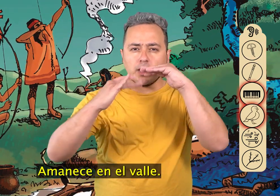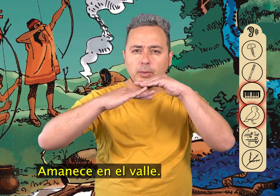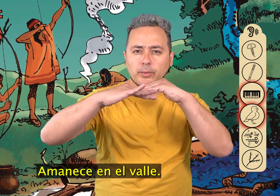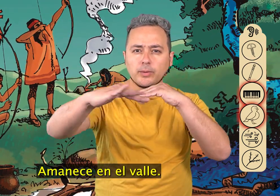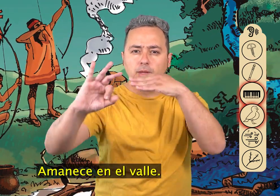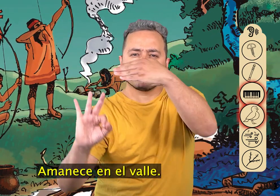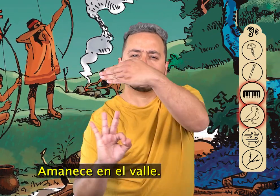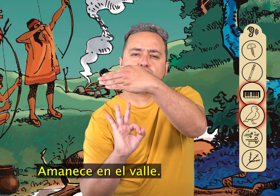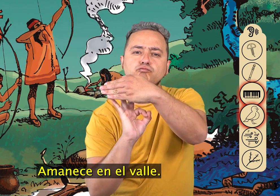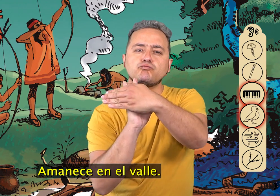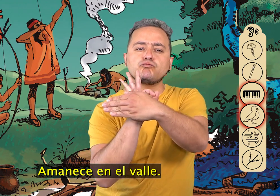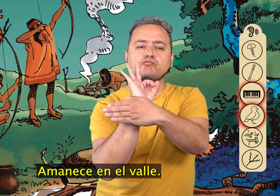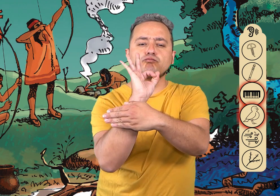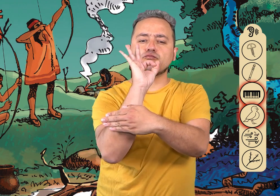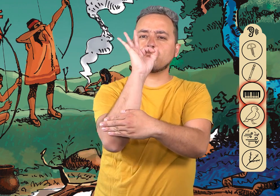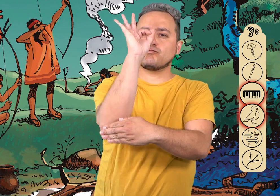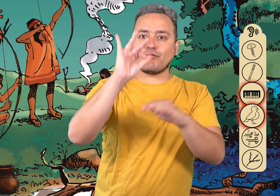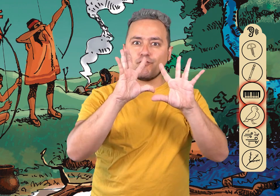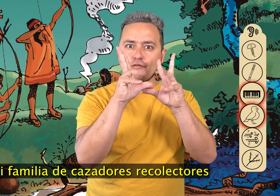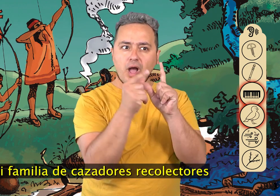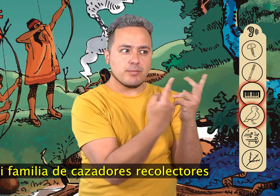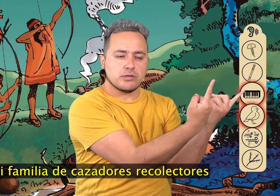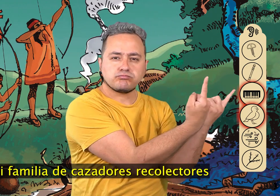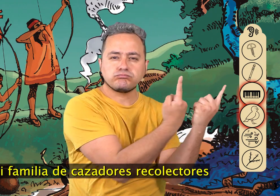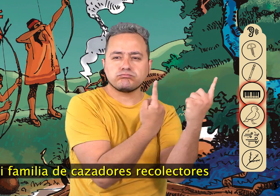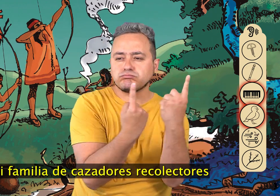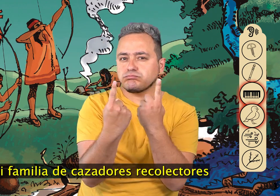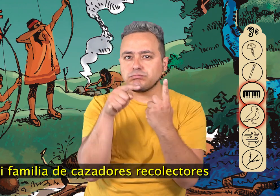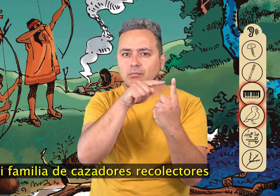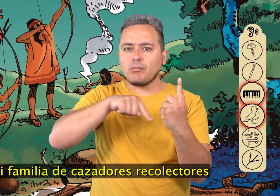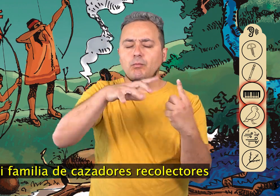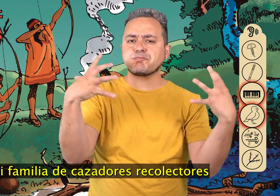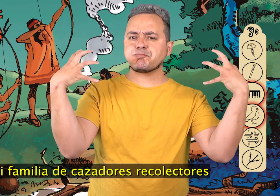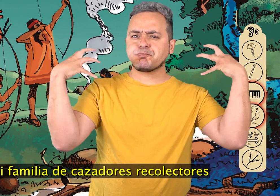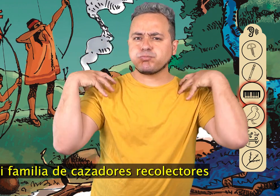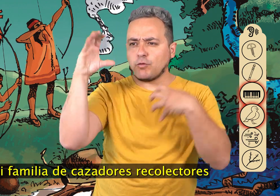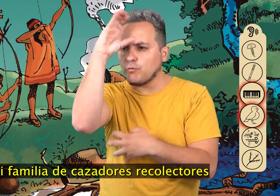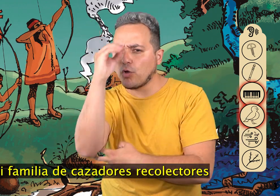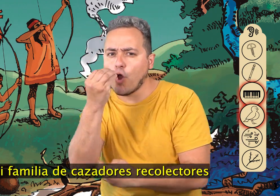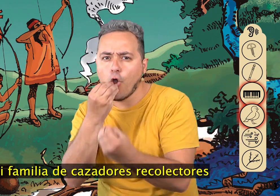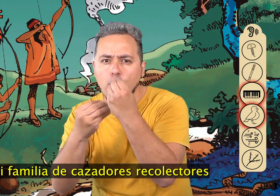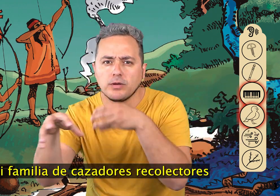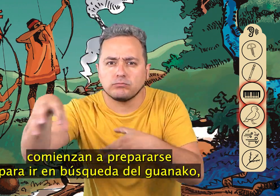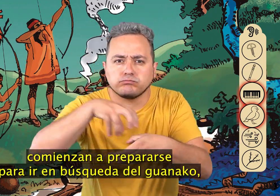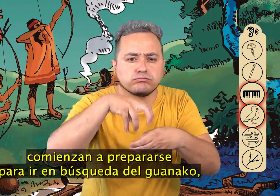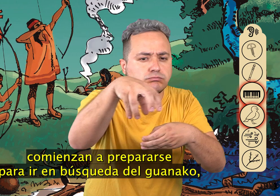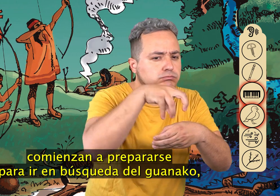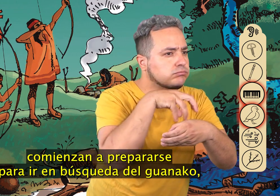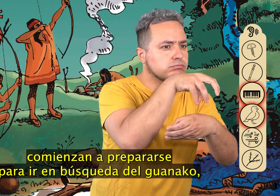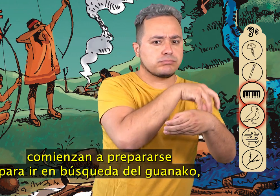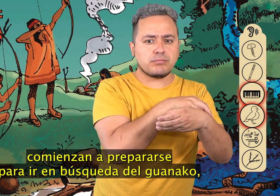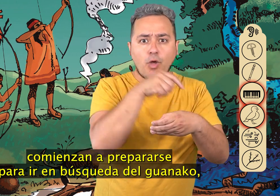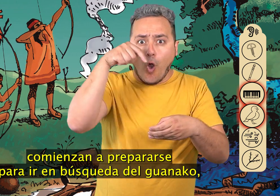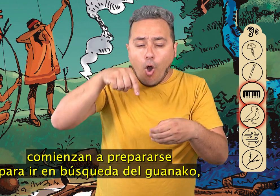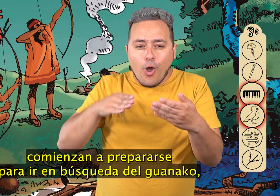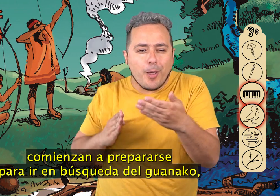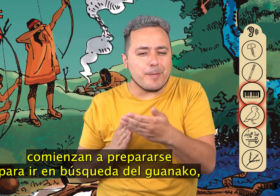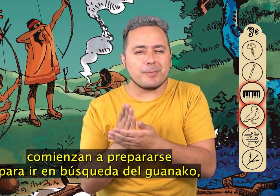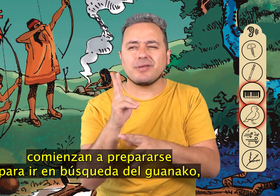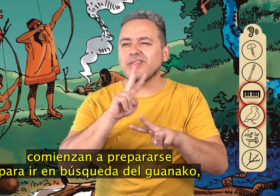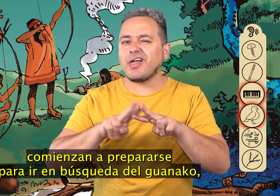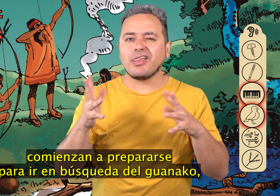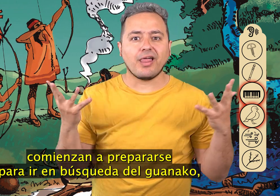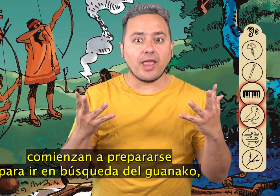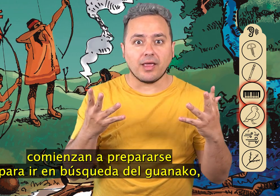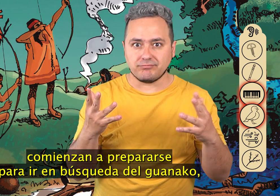Amanece en el valle. Mi familia de cazadores-recolectores comienzan a prepararse para